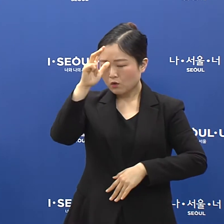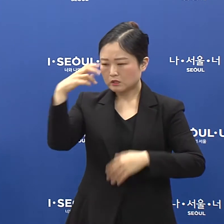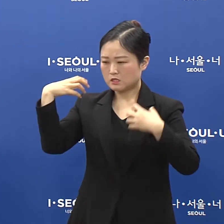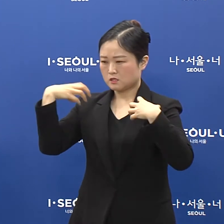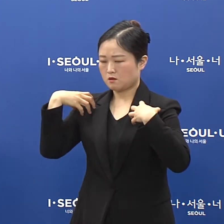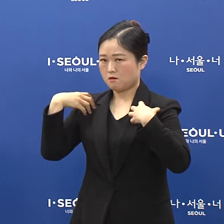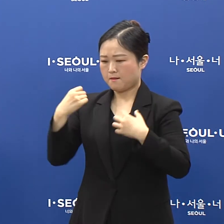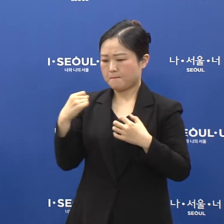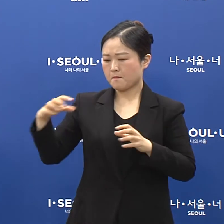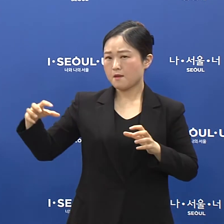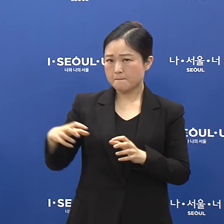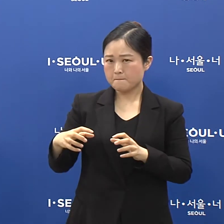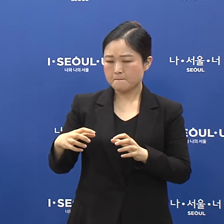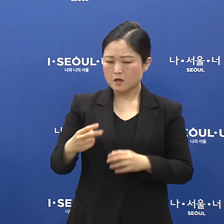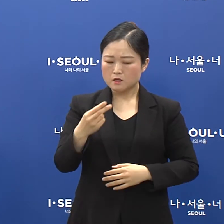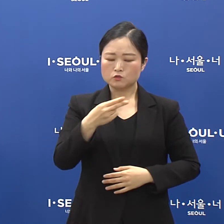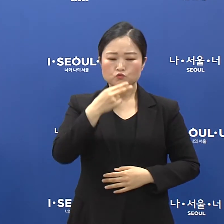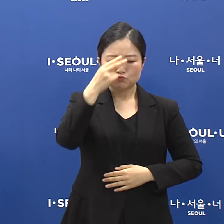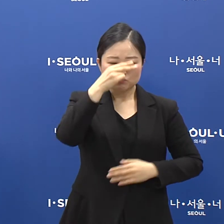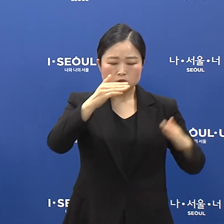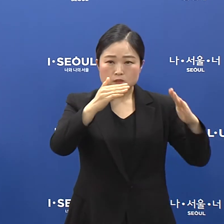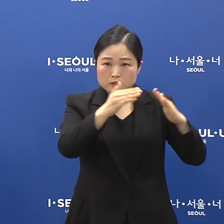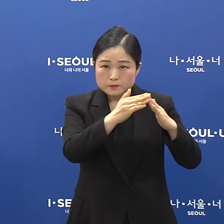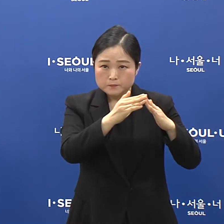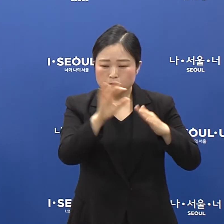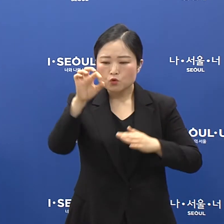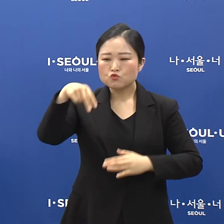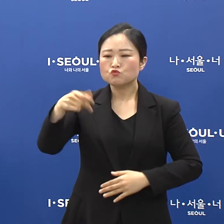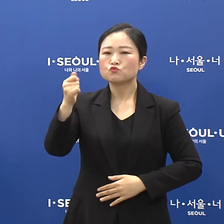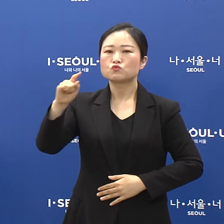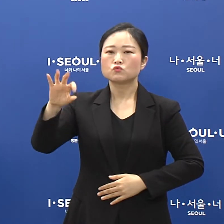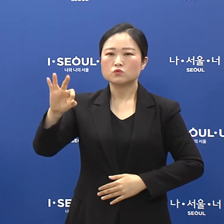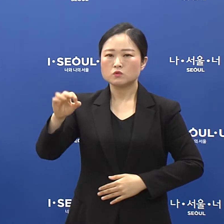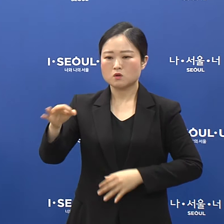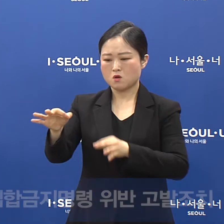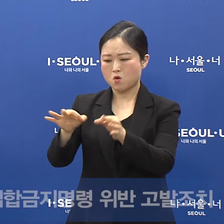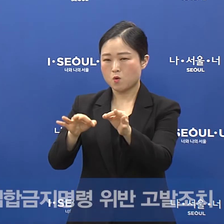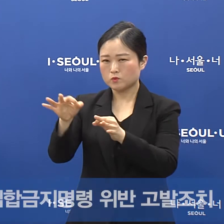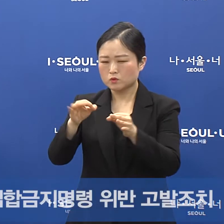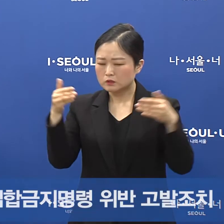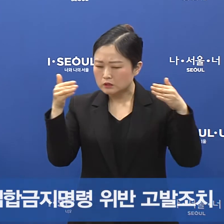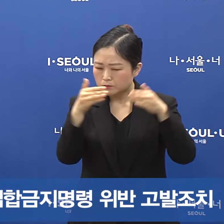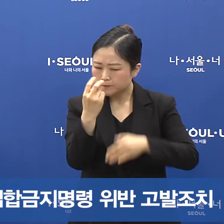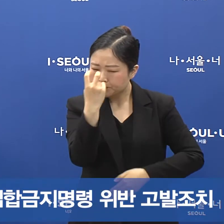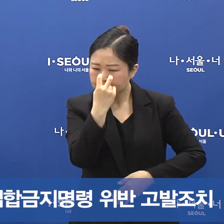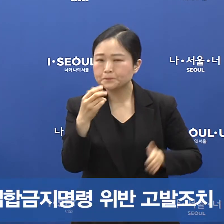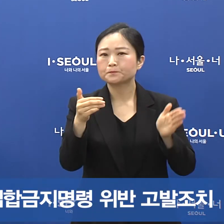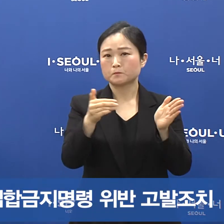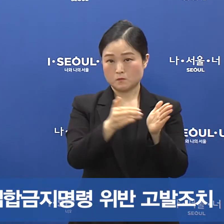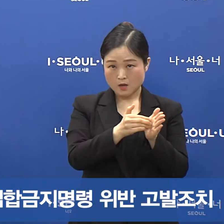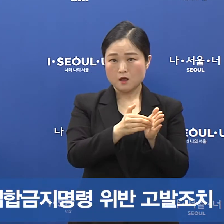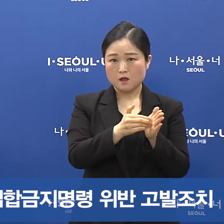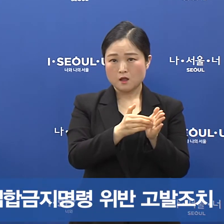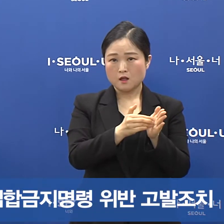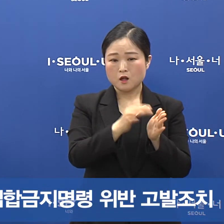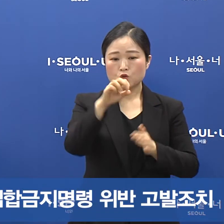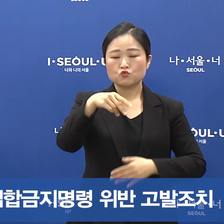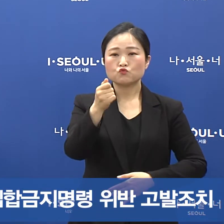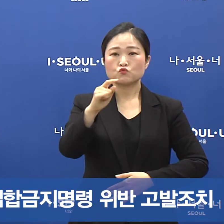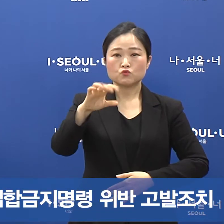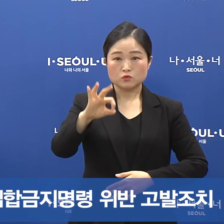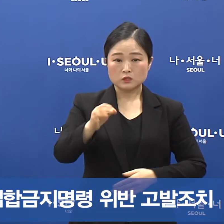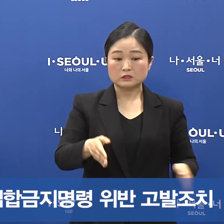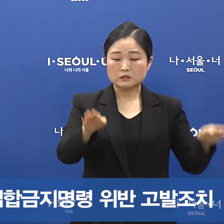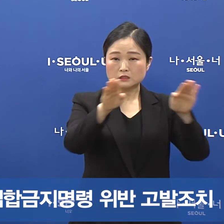달란주점 및 유흥업소 점검을 집중 실시했습니다. 유흥시설은 총 1650건을